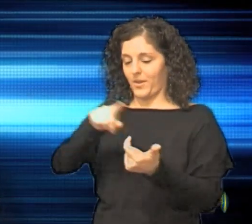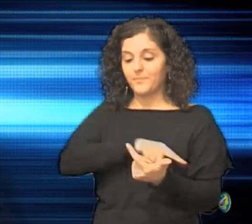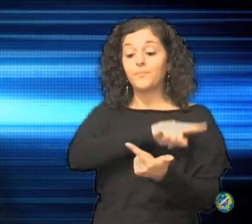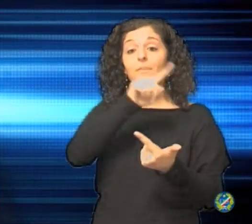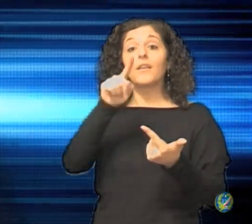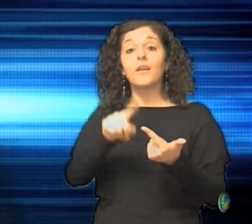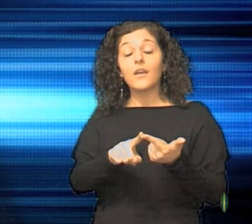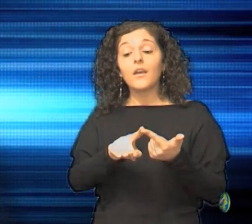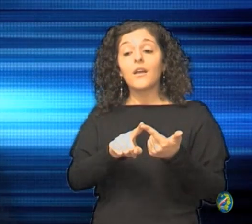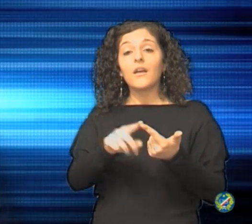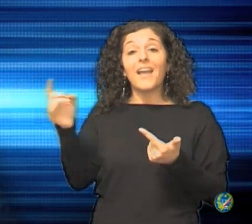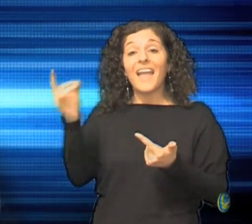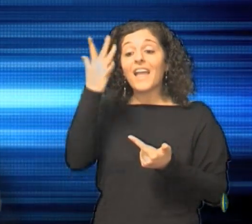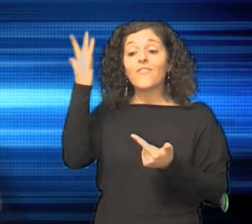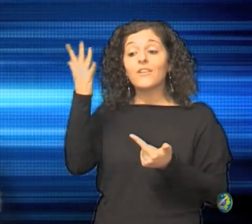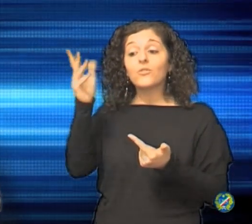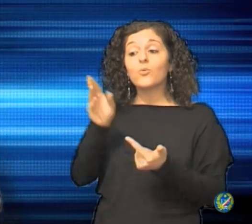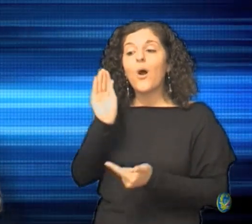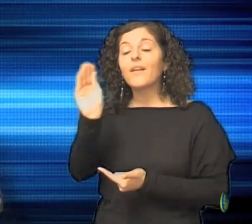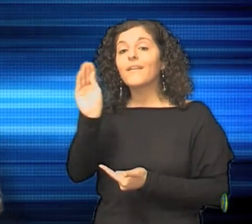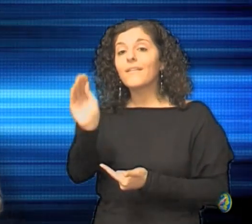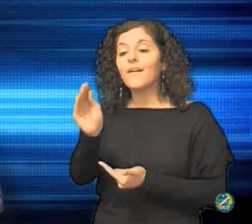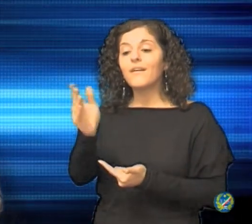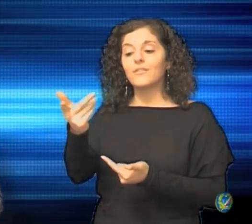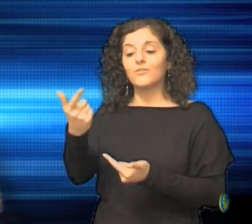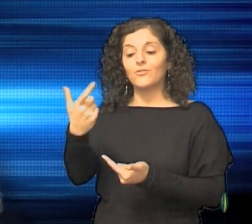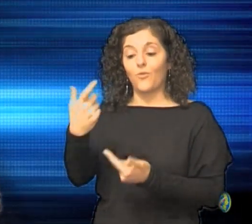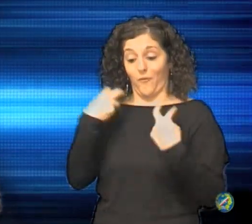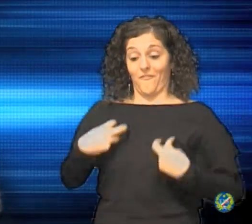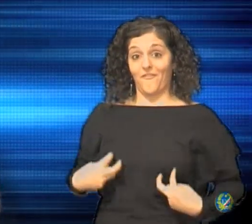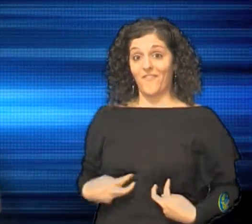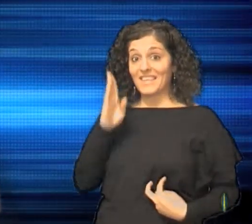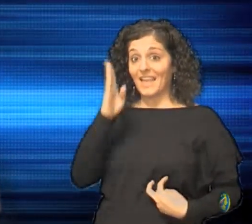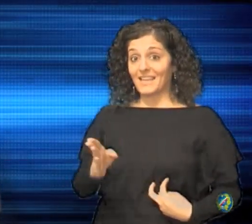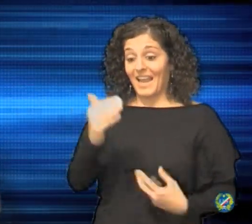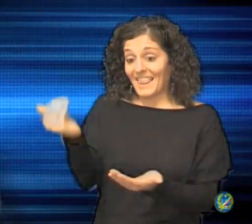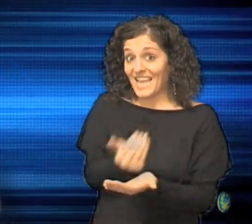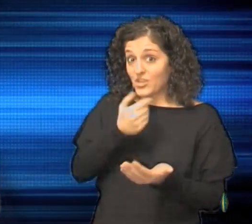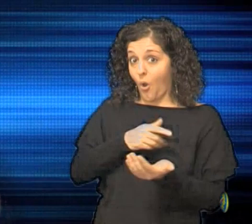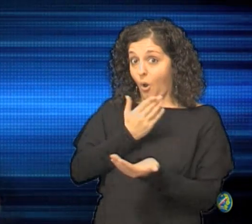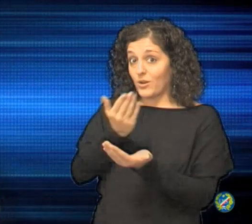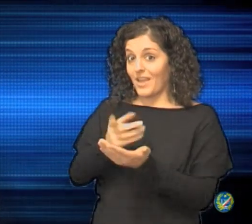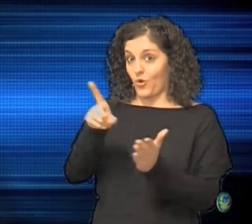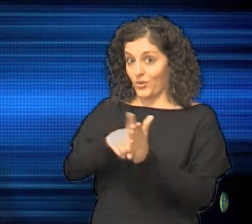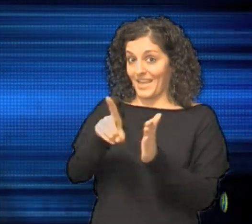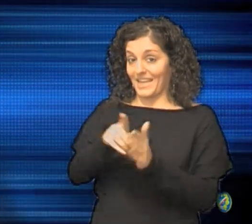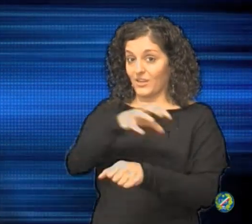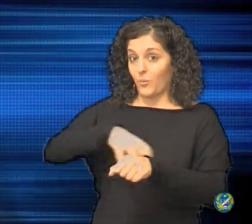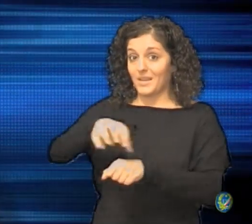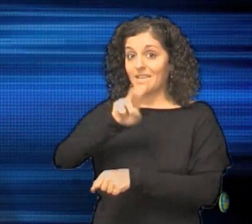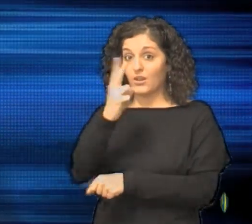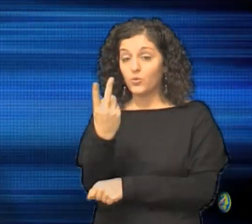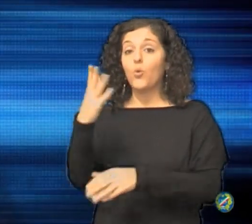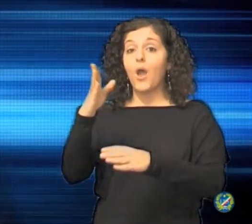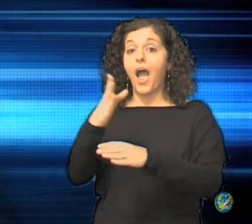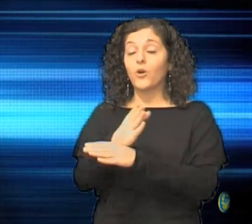richiesta di esonero dalla visita diretta, come previsto dal decreto ministeriale 2 agosto